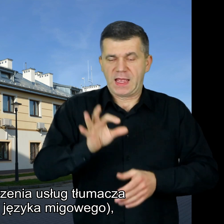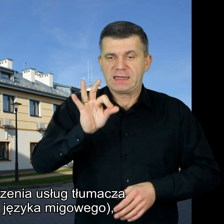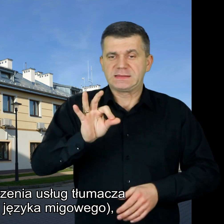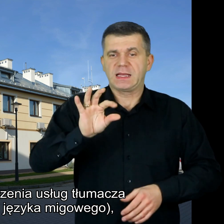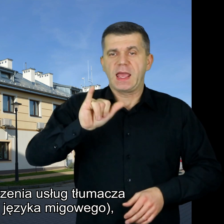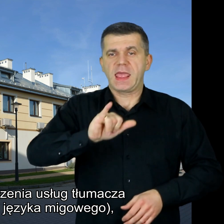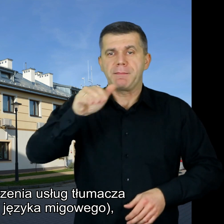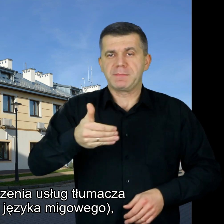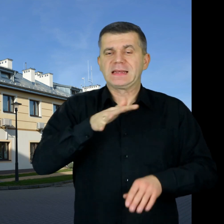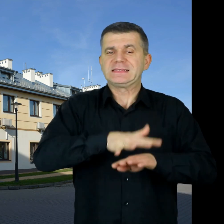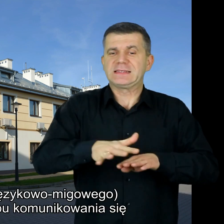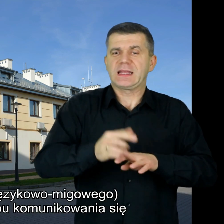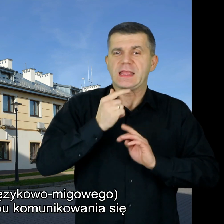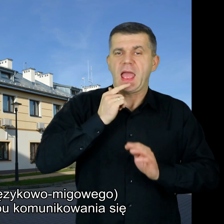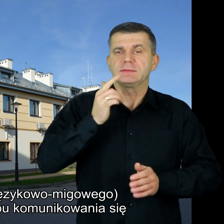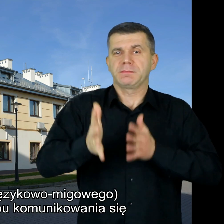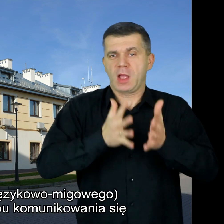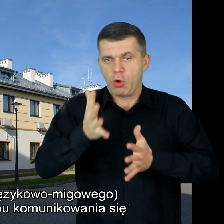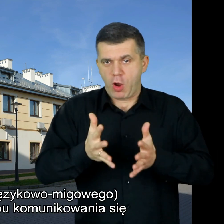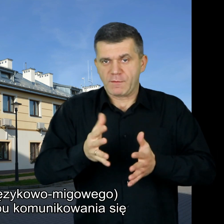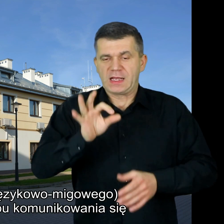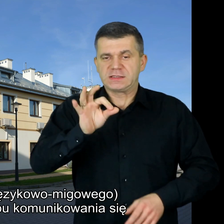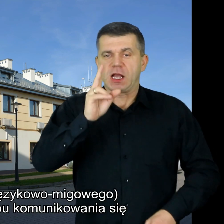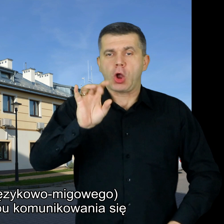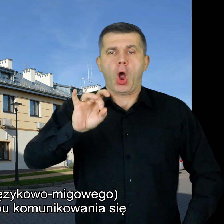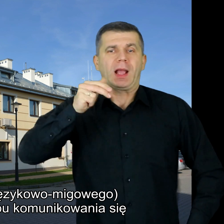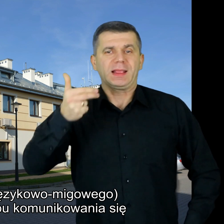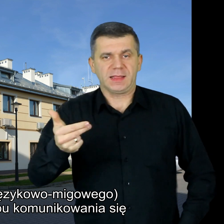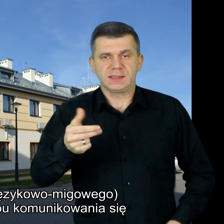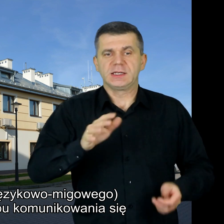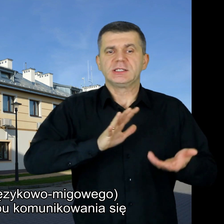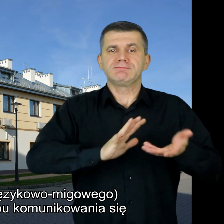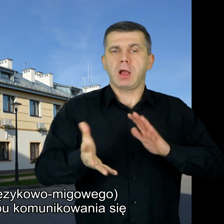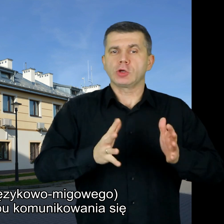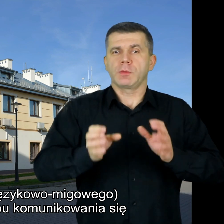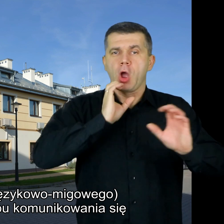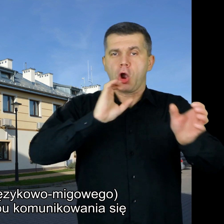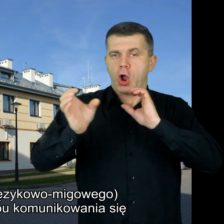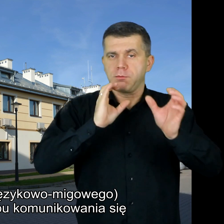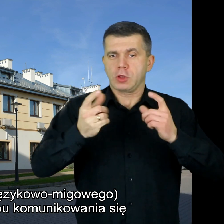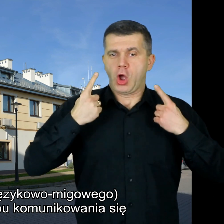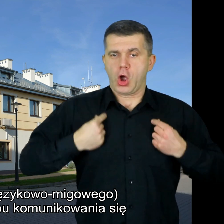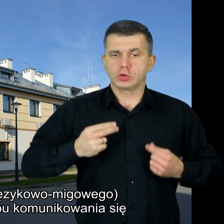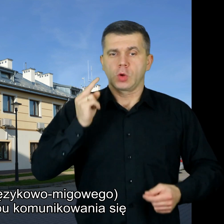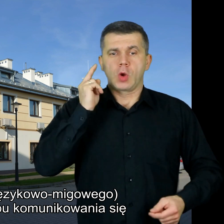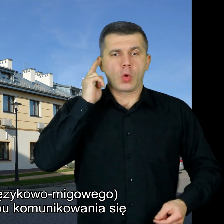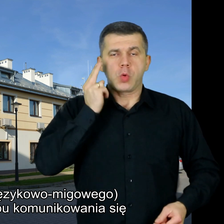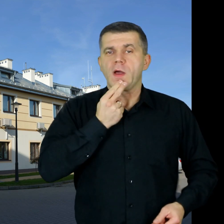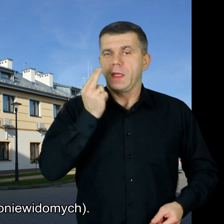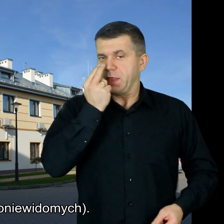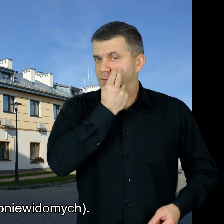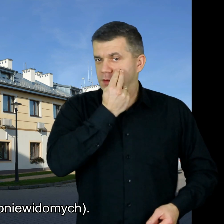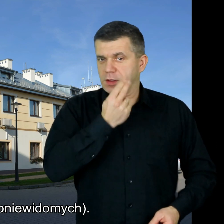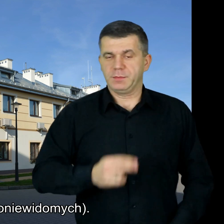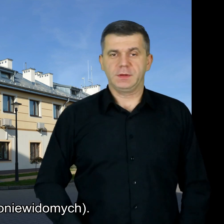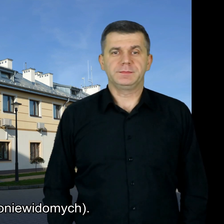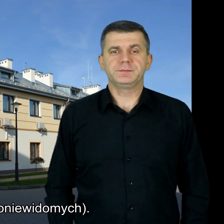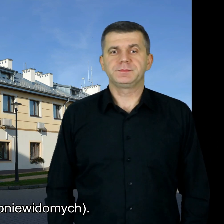migowego, SJM, systemu językowo-migowego i SCOGN, sposobu komunikowania się osób głuchoniewidomych